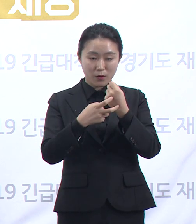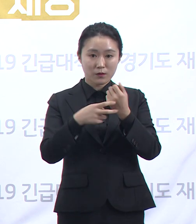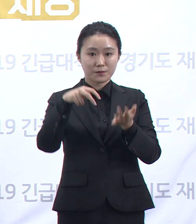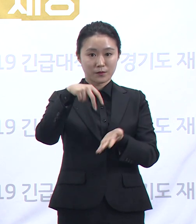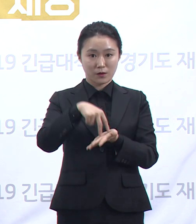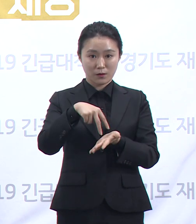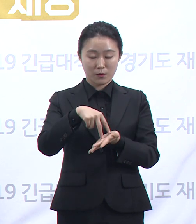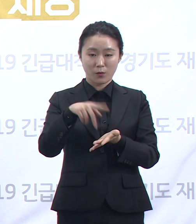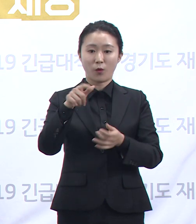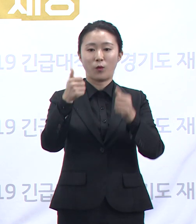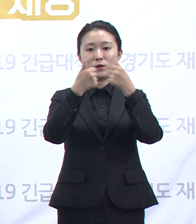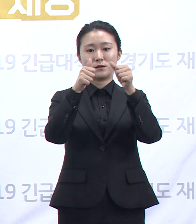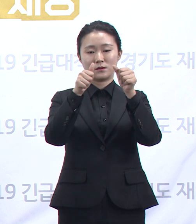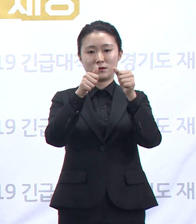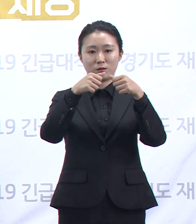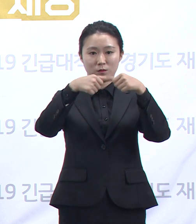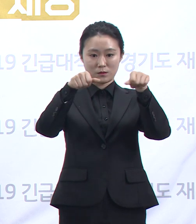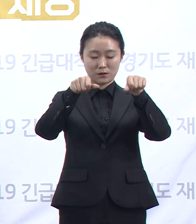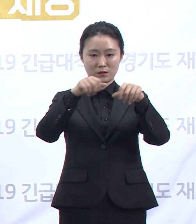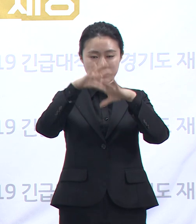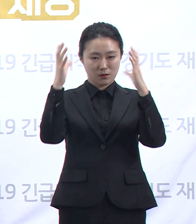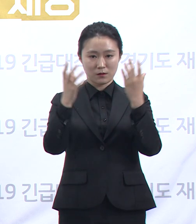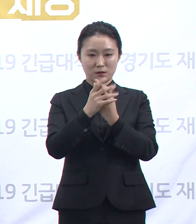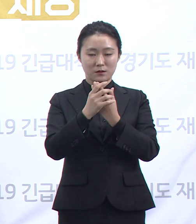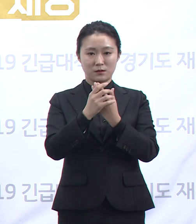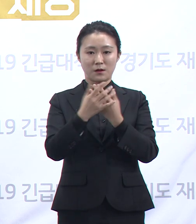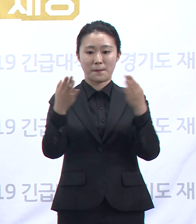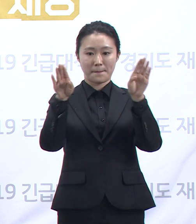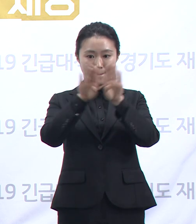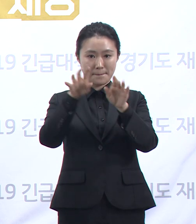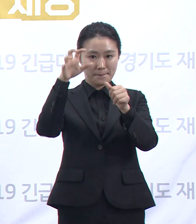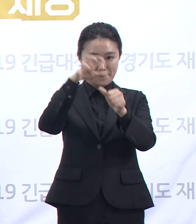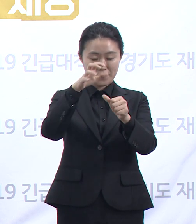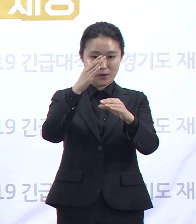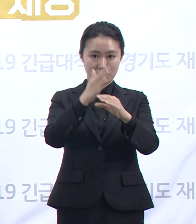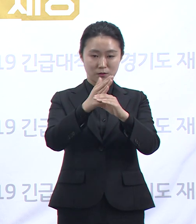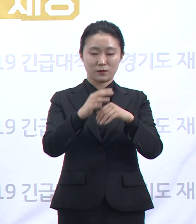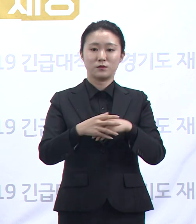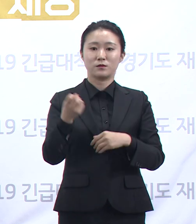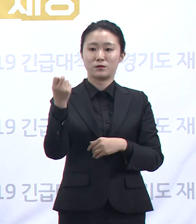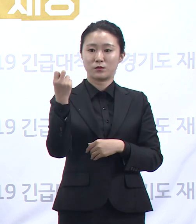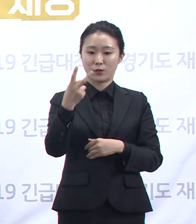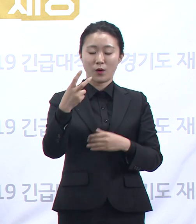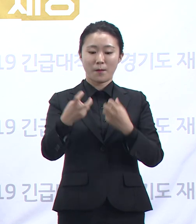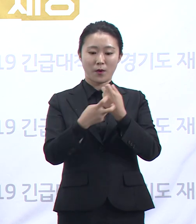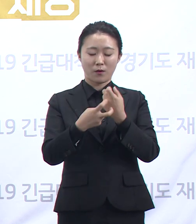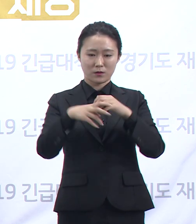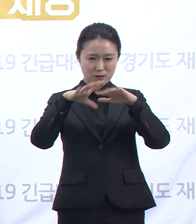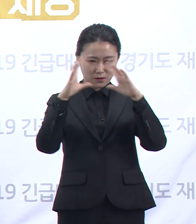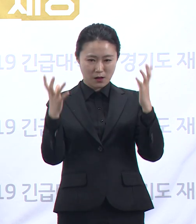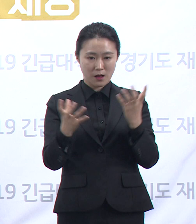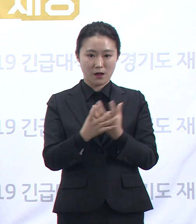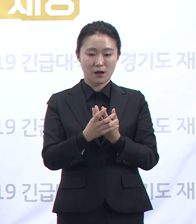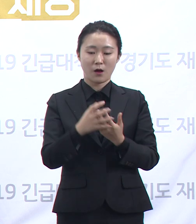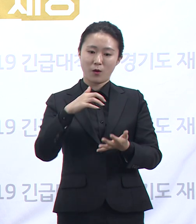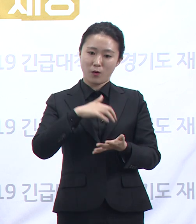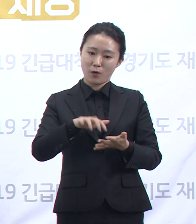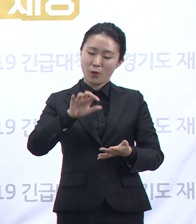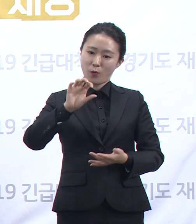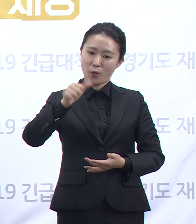전체를 코어트 격리 중이며 병원 전체를 대상으로 530명을 전수검사 진행 중입니다.